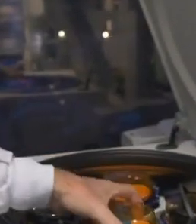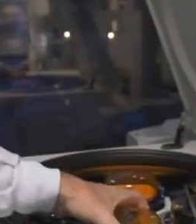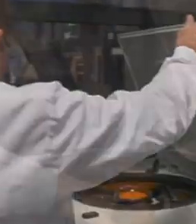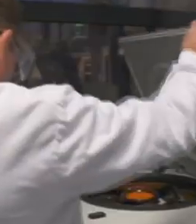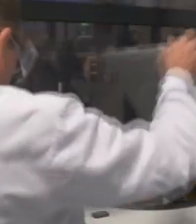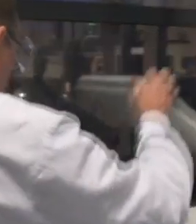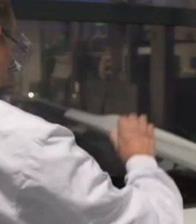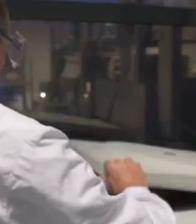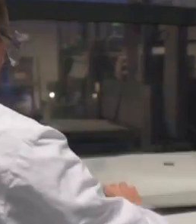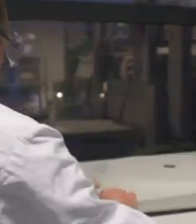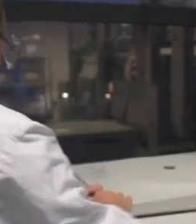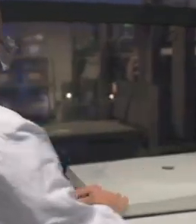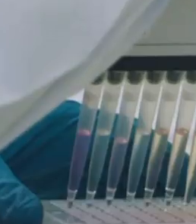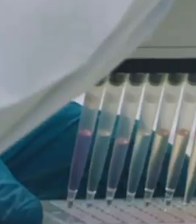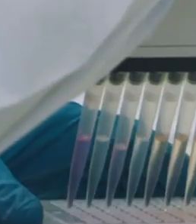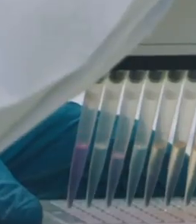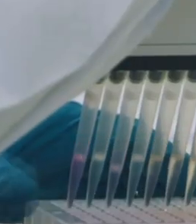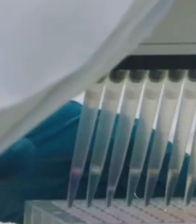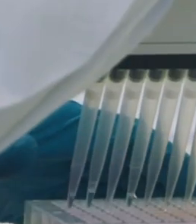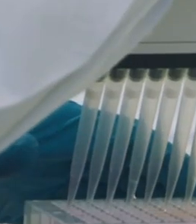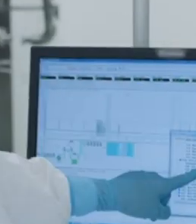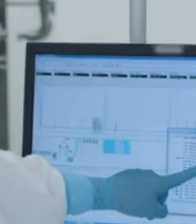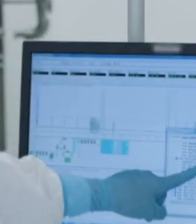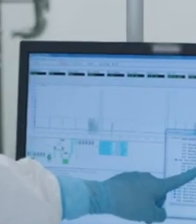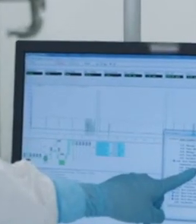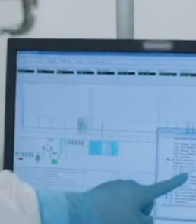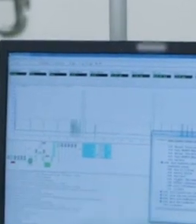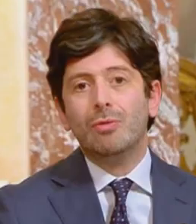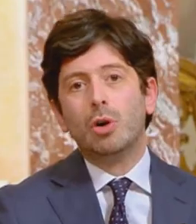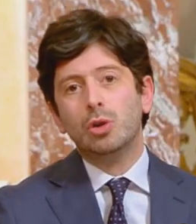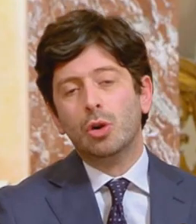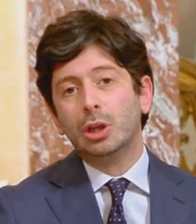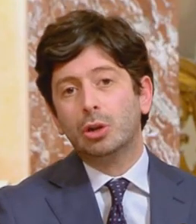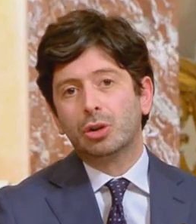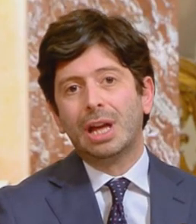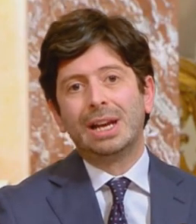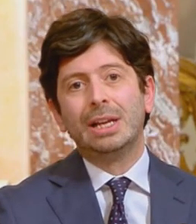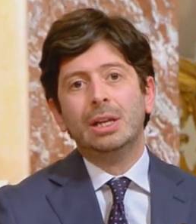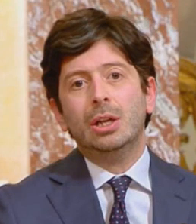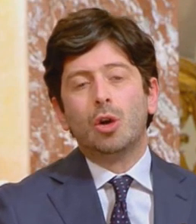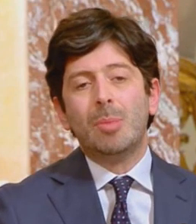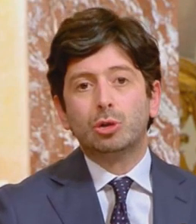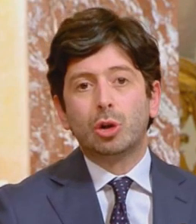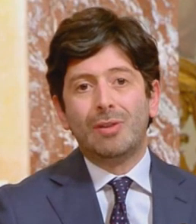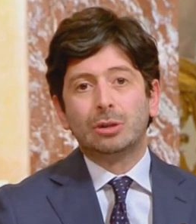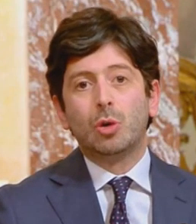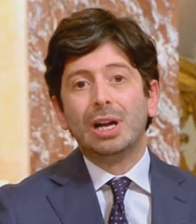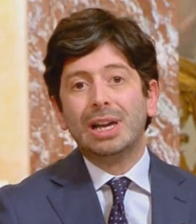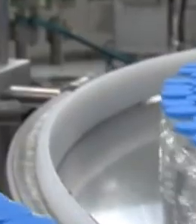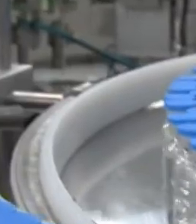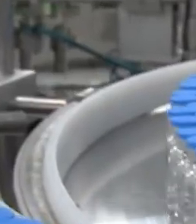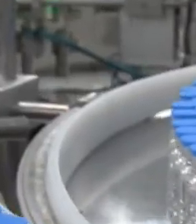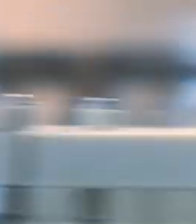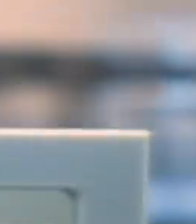valutando limiti di età per la somministrazione ma non per il richiamo, mentre il ministro Speranza è pronto a rivedere le categorie.